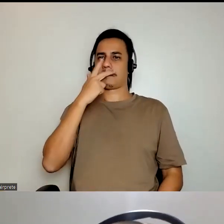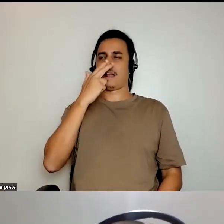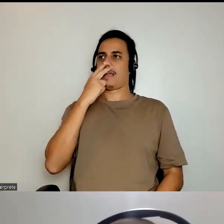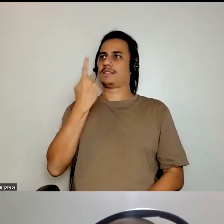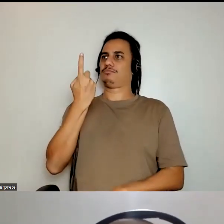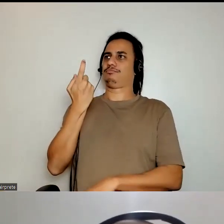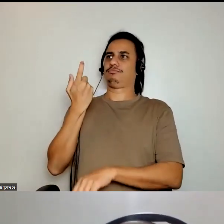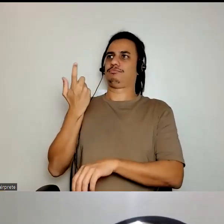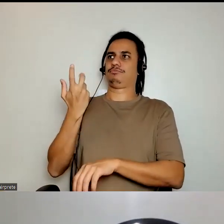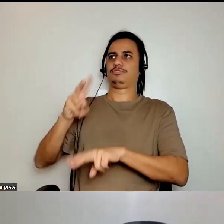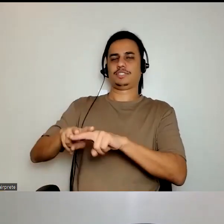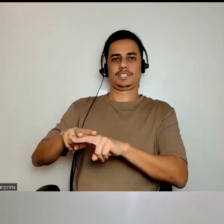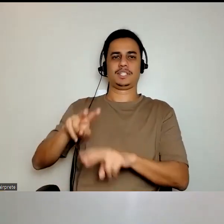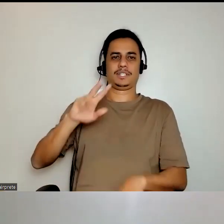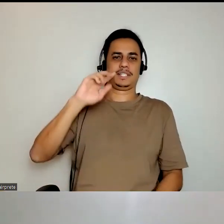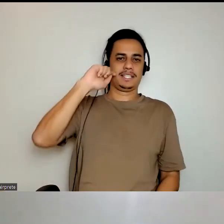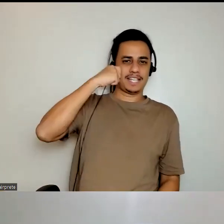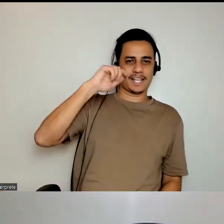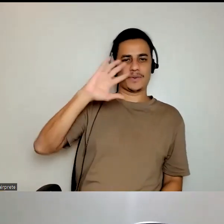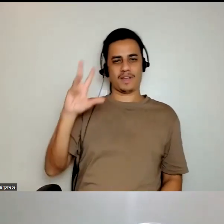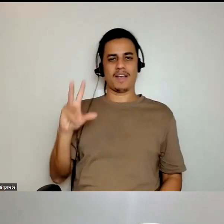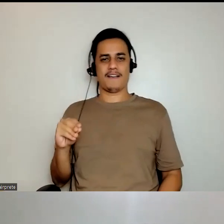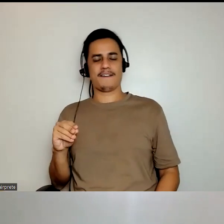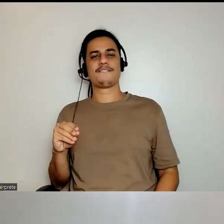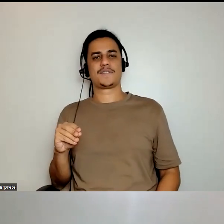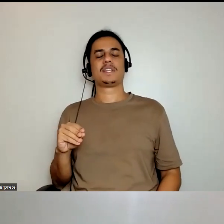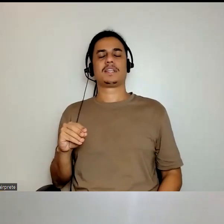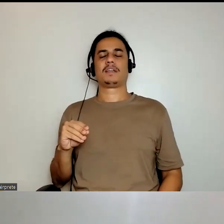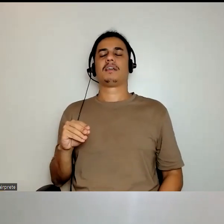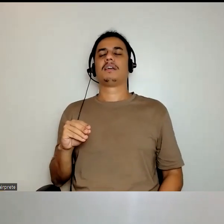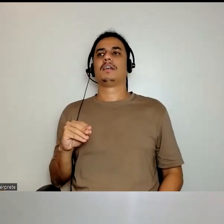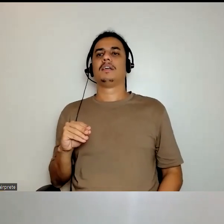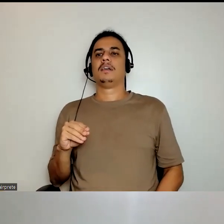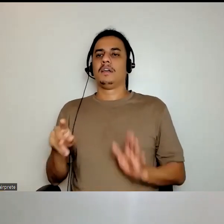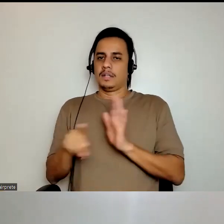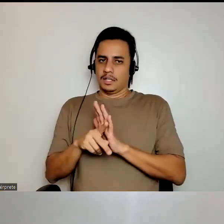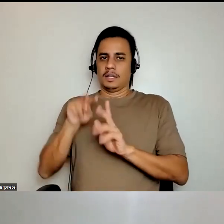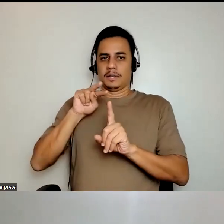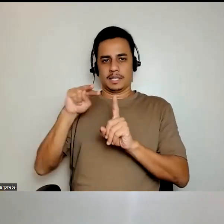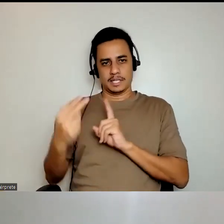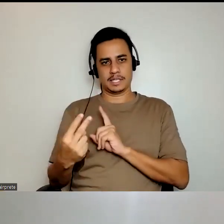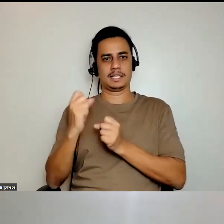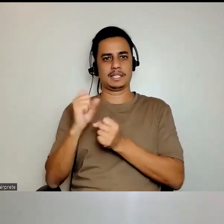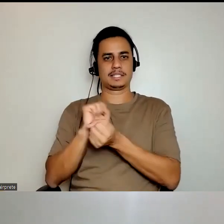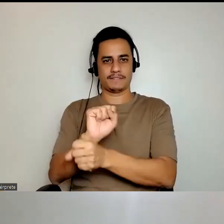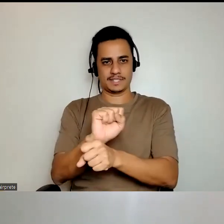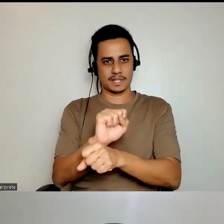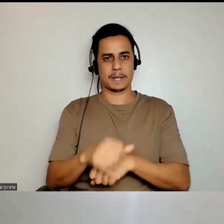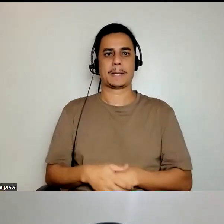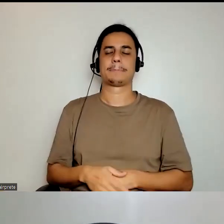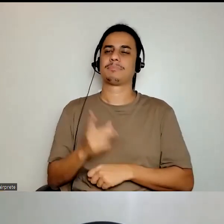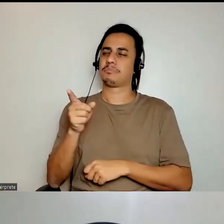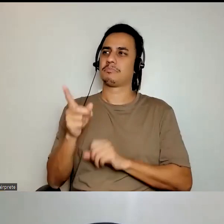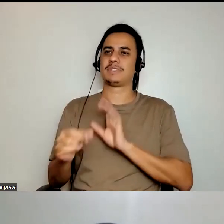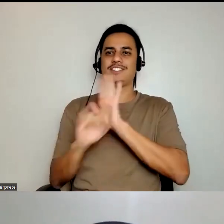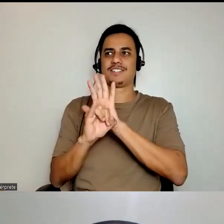afro-brasileira, negro-africana, da lógica a partir da perspectiva da escravidão, né, então, petrificando essa identidade,